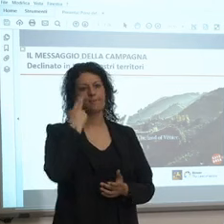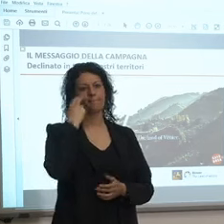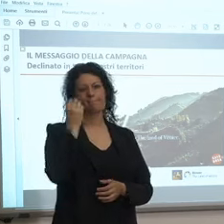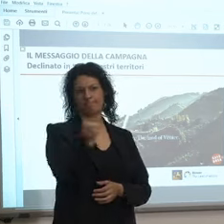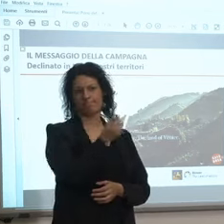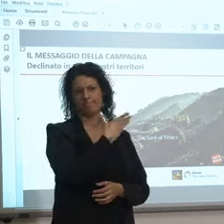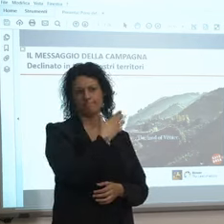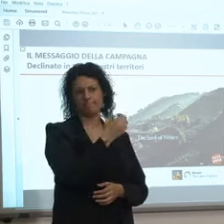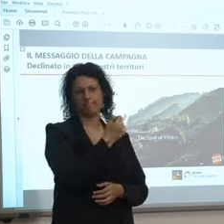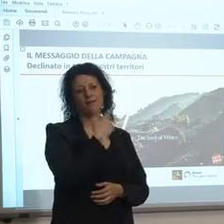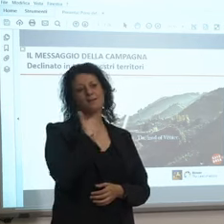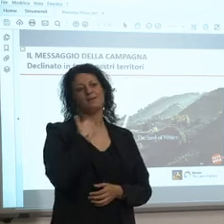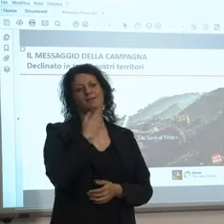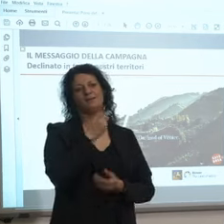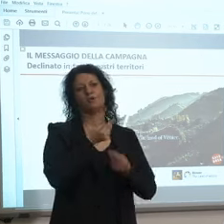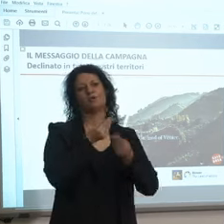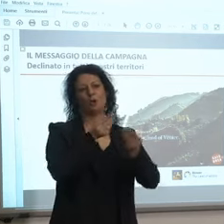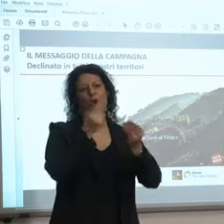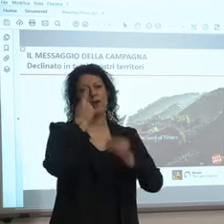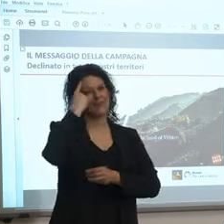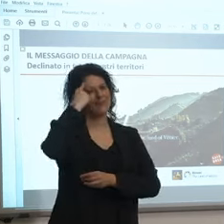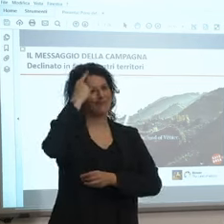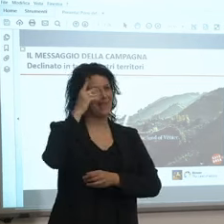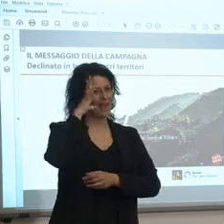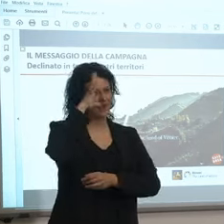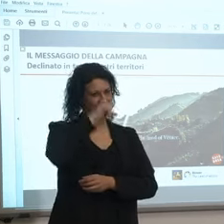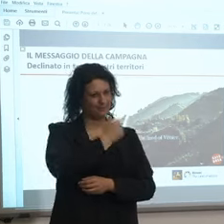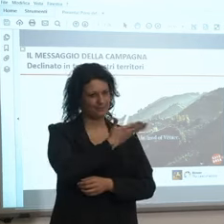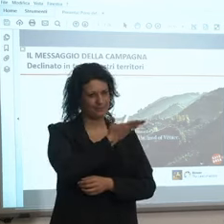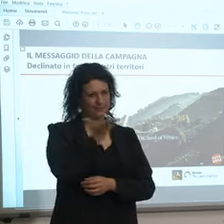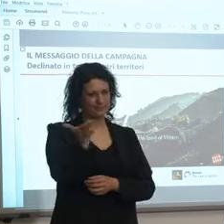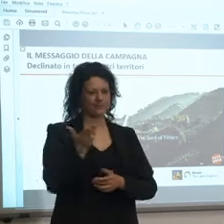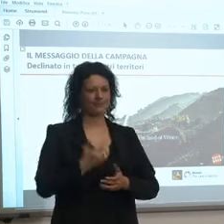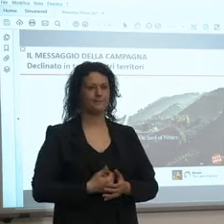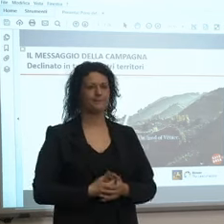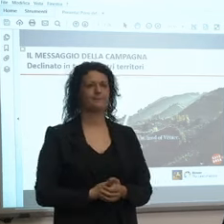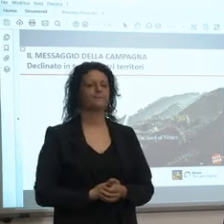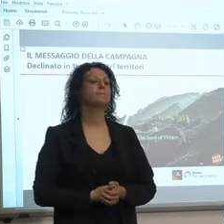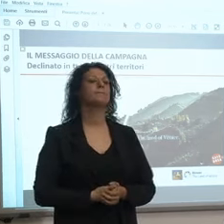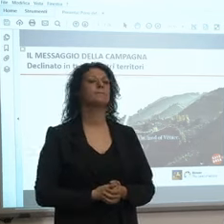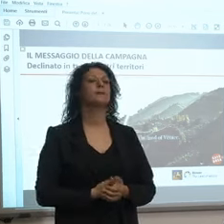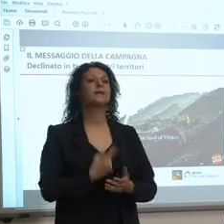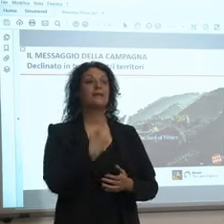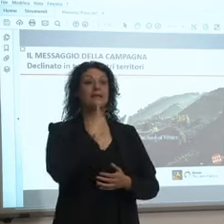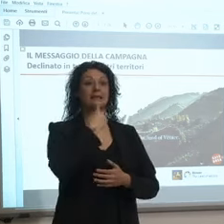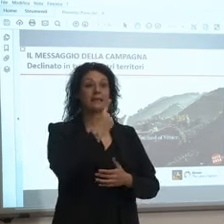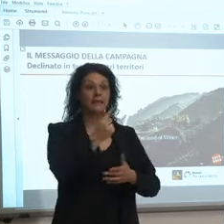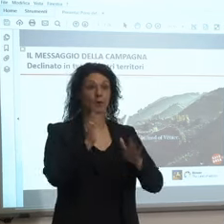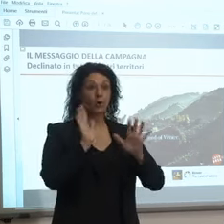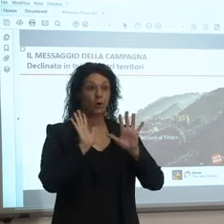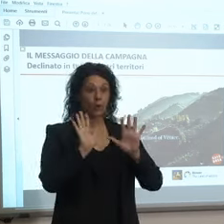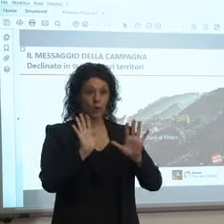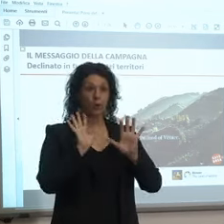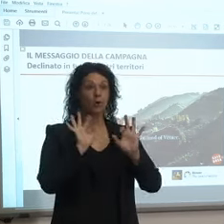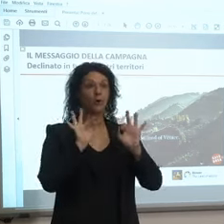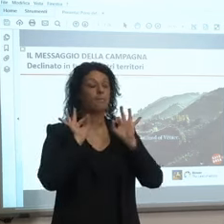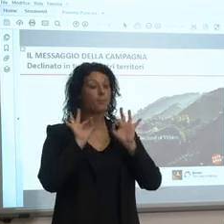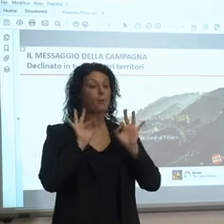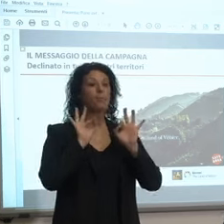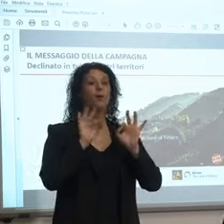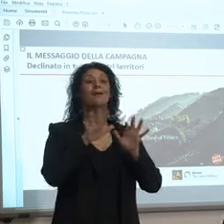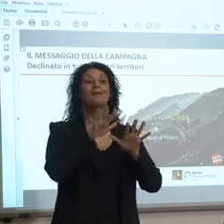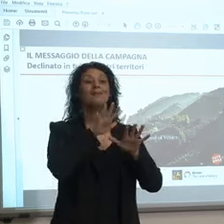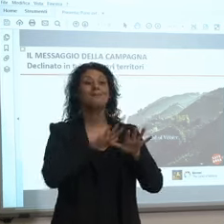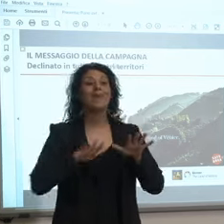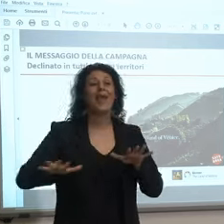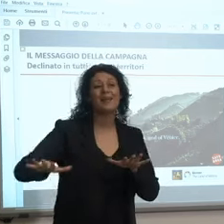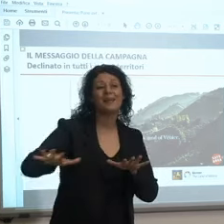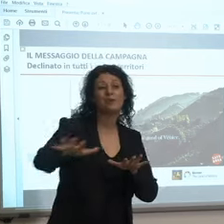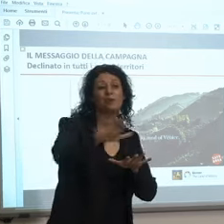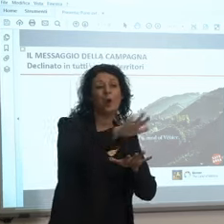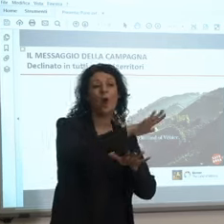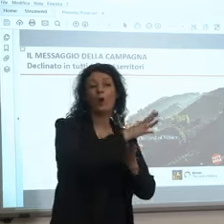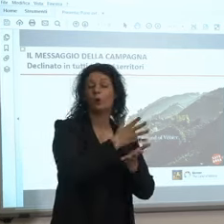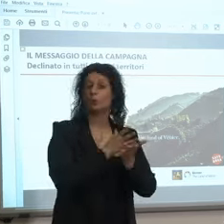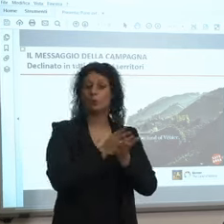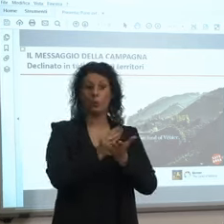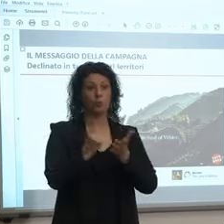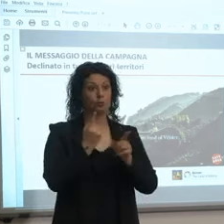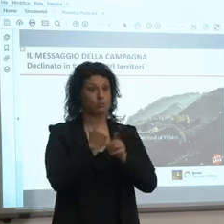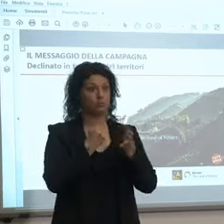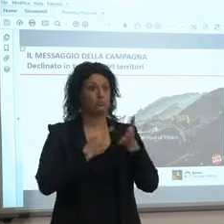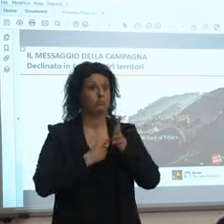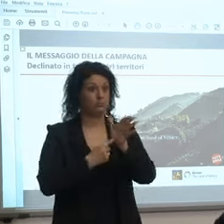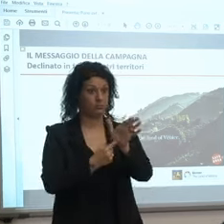farvi l'idea della campagna guardate che lo dico chiaramente tutto il territorio sarà rappresentato quindi non stai commissiardo ma mandami